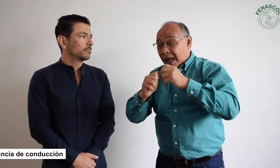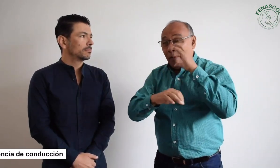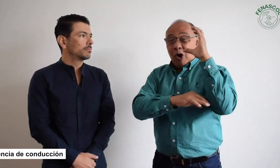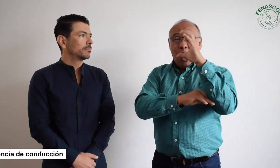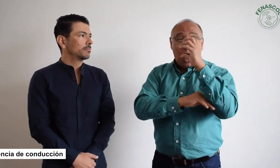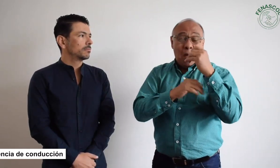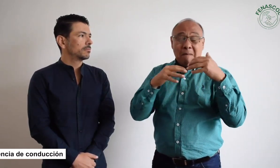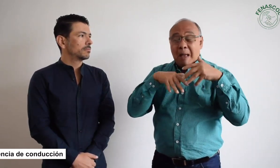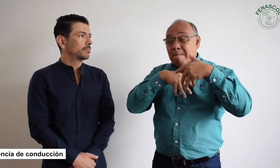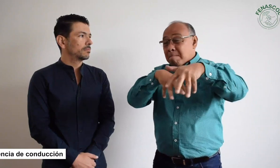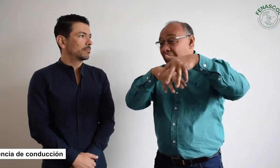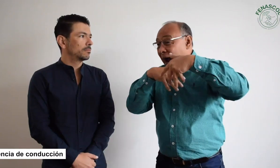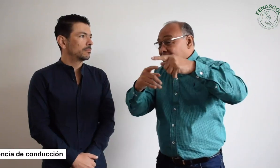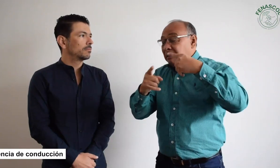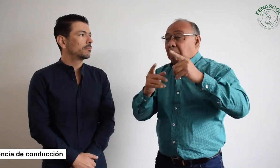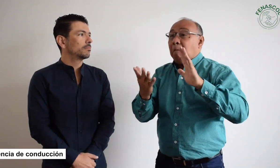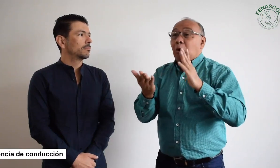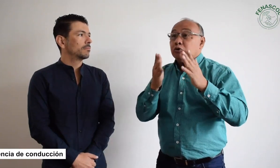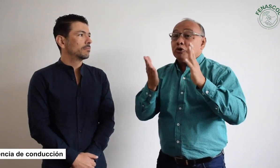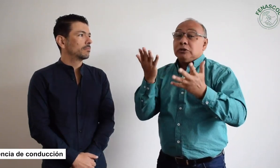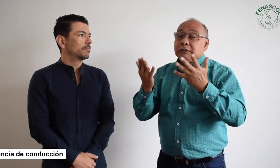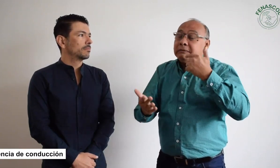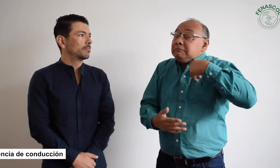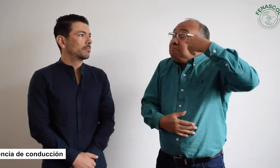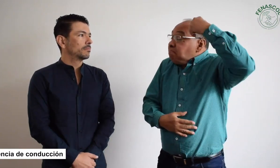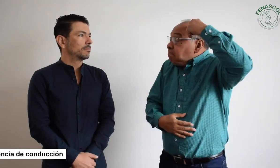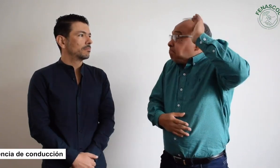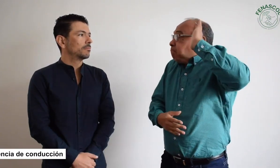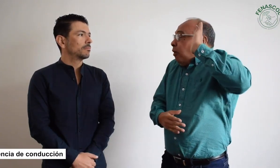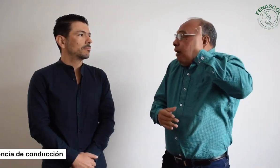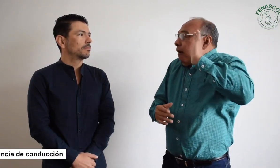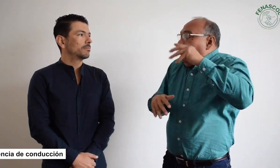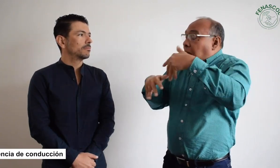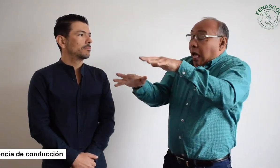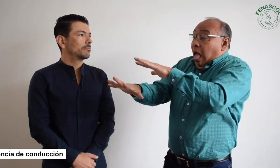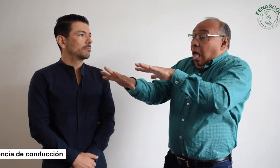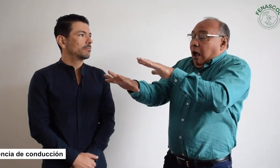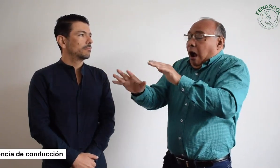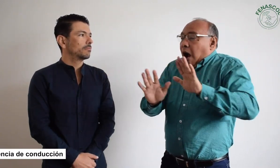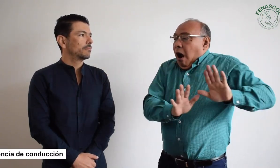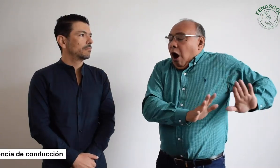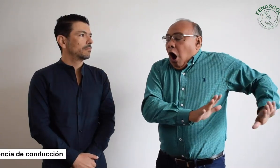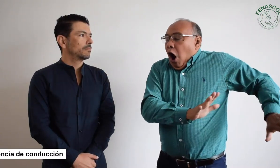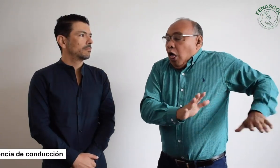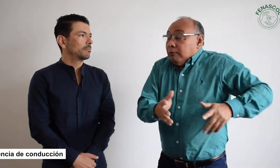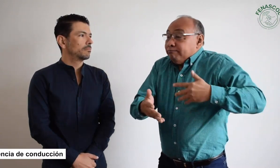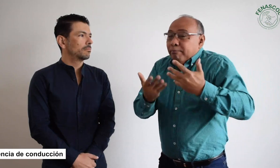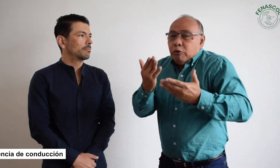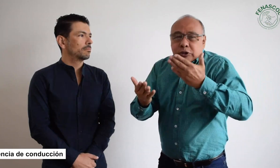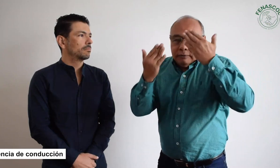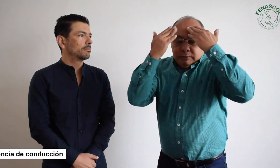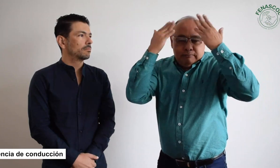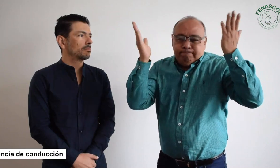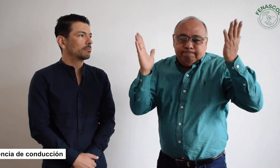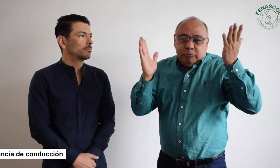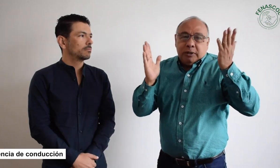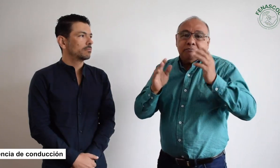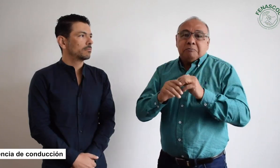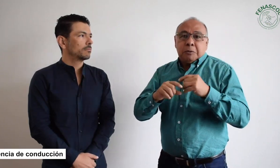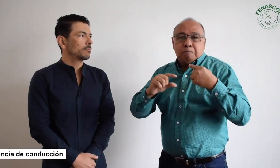problemática de las manifestaciones, es posible, creemos, que por eso se haya dejado de lado estos temas. Es algo que no